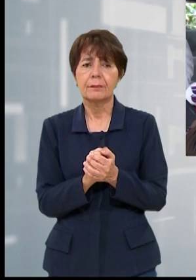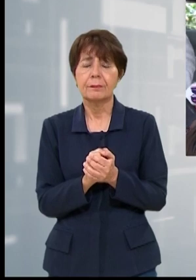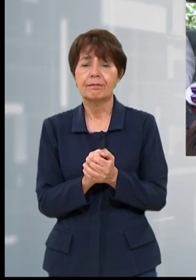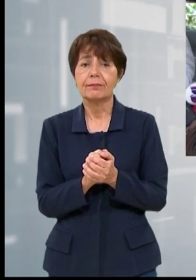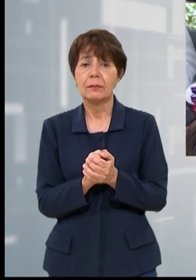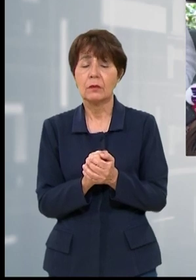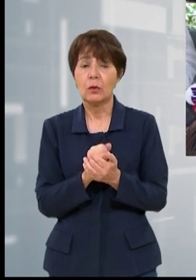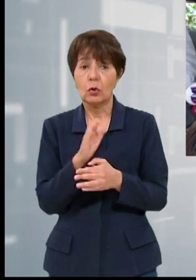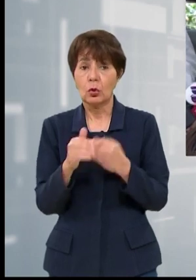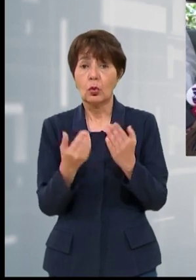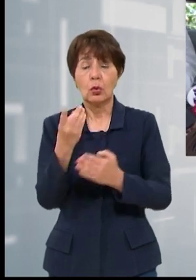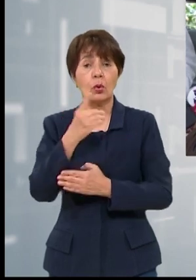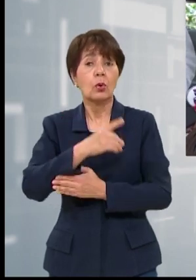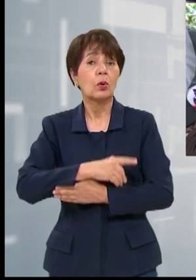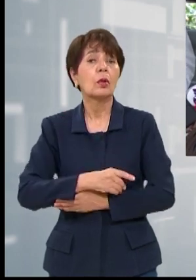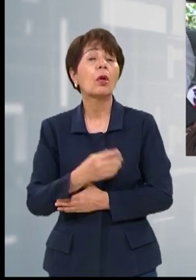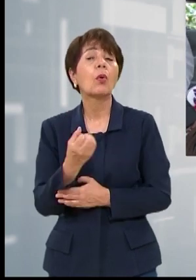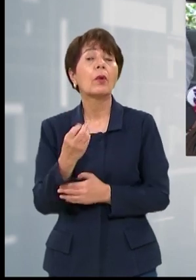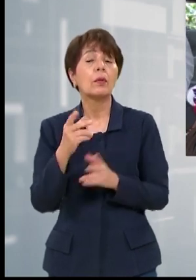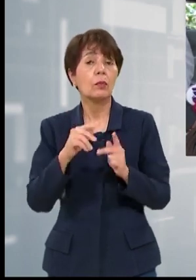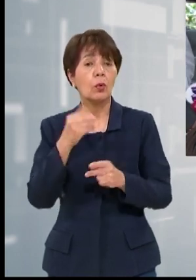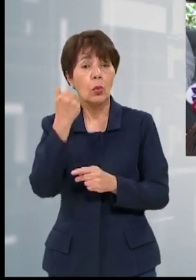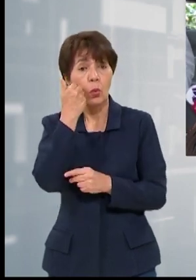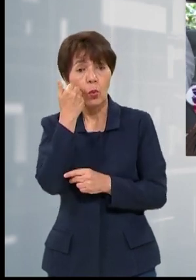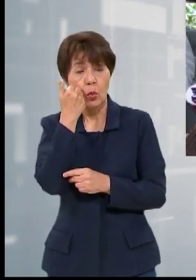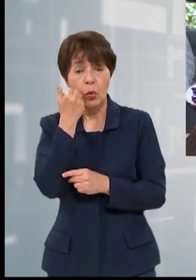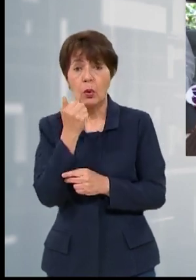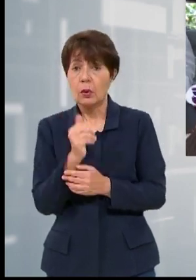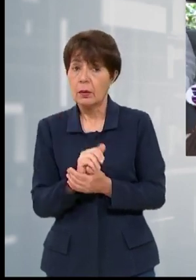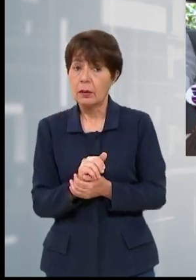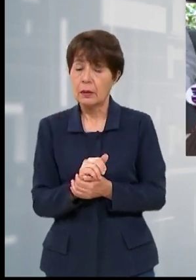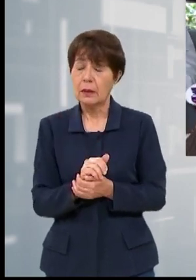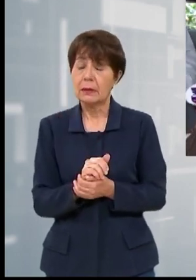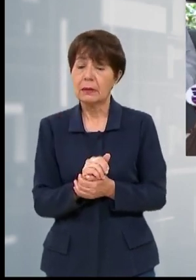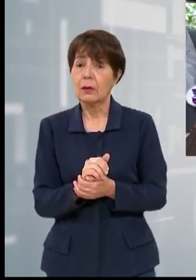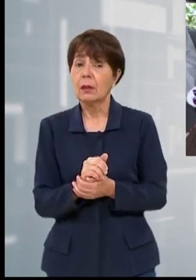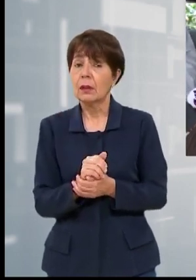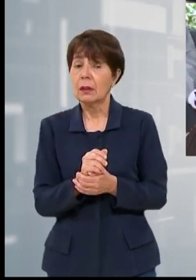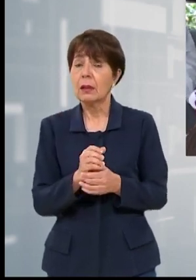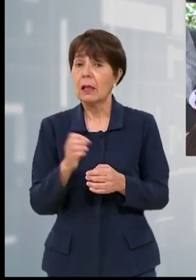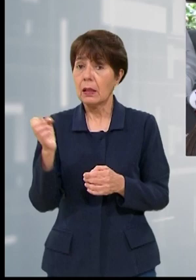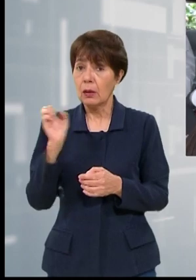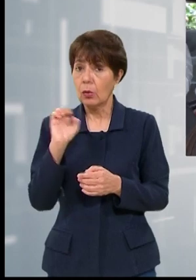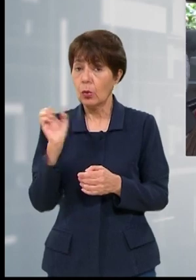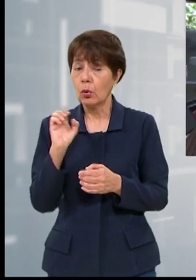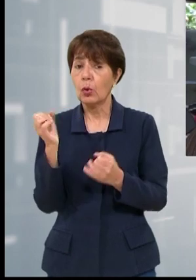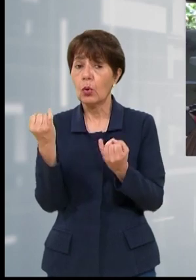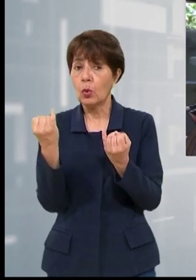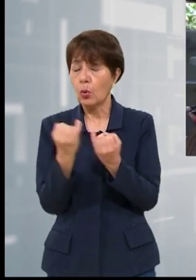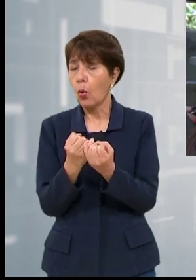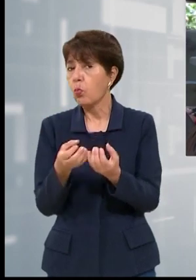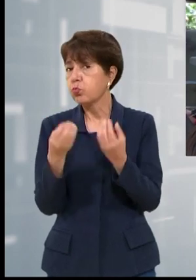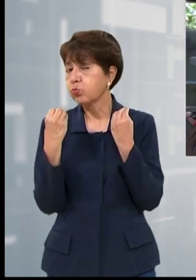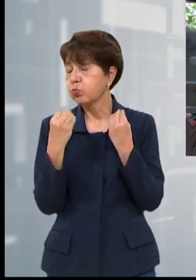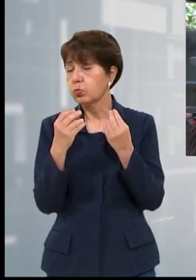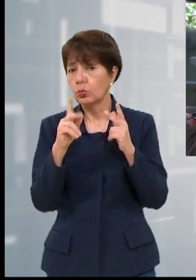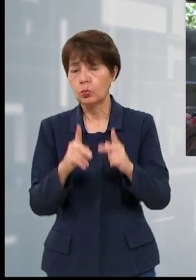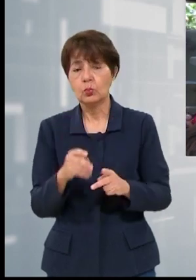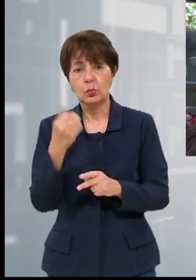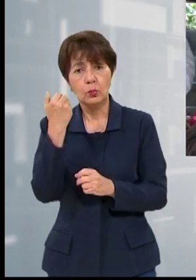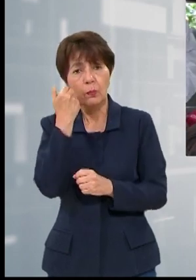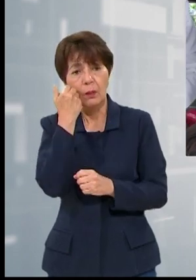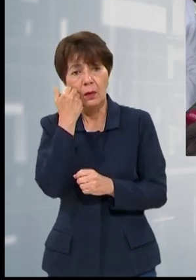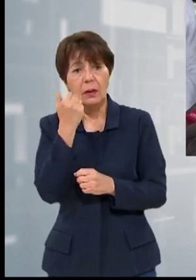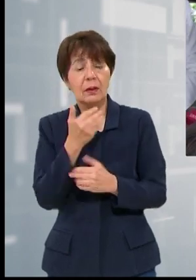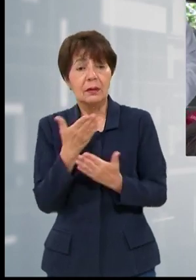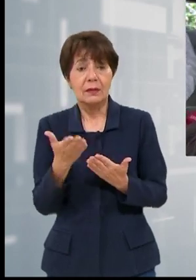diaria, más o menos. Los pacientes sobrepasan sus atenciones en consulta externa, tanto en la emergencia. Tenemos una sobrecarga muchas veces y lo que